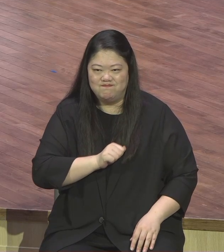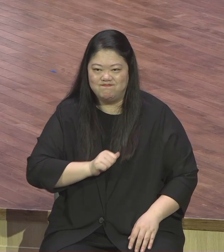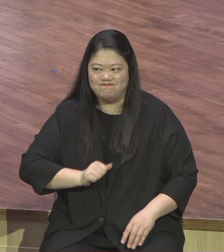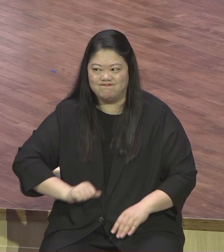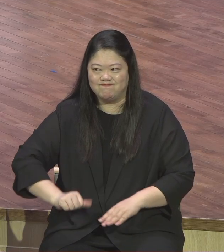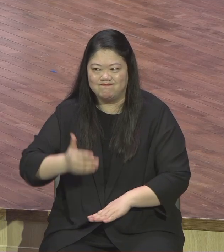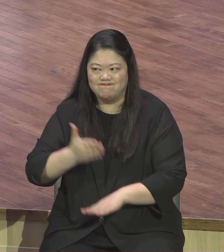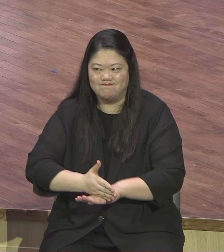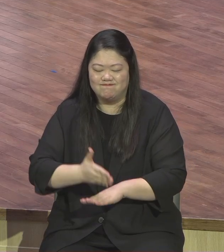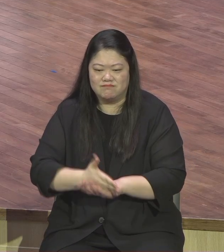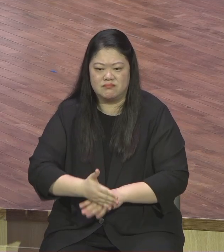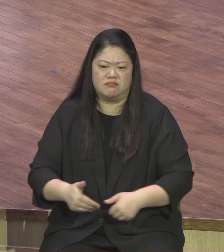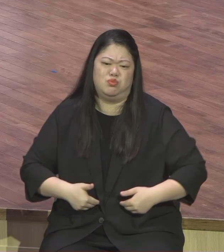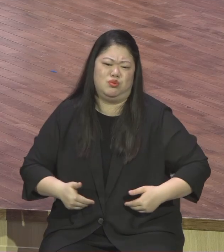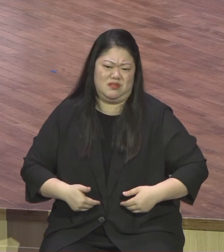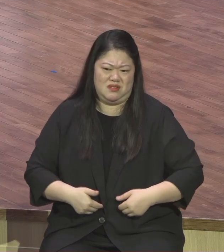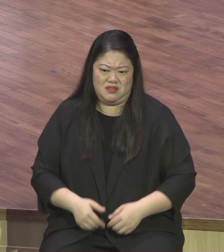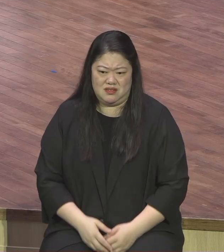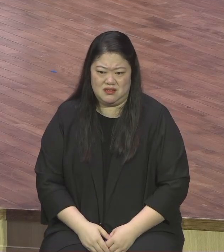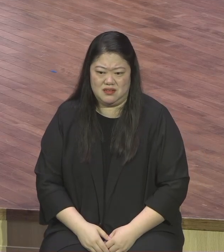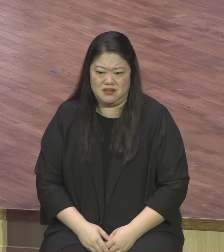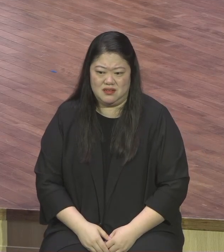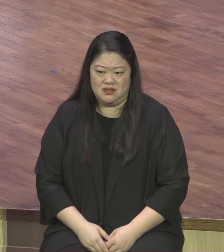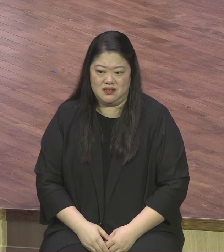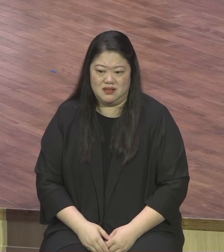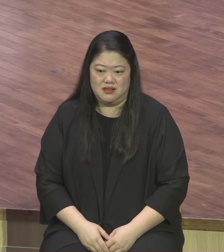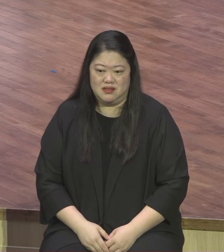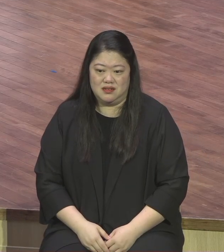감사함이 넘치게 하다가 그 말이에요 뛰어넘으라다